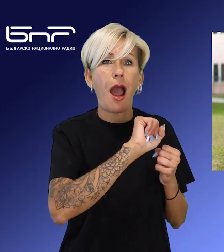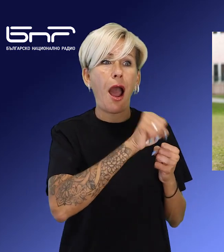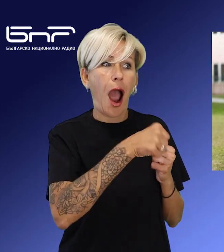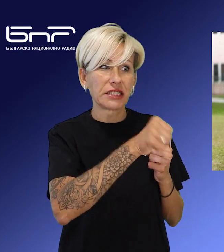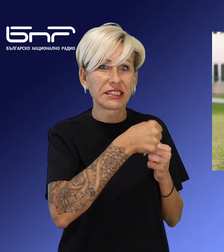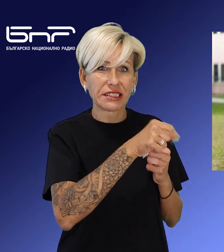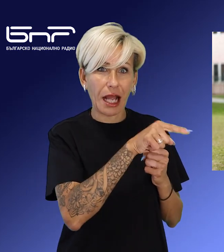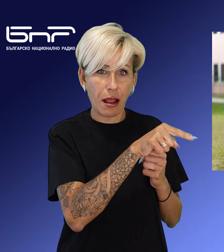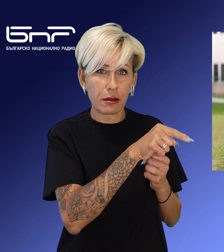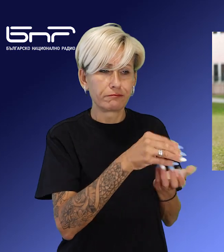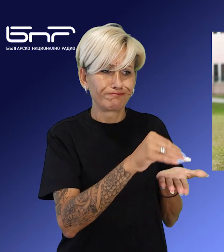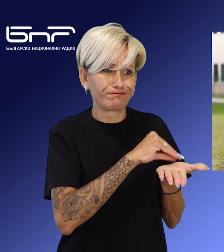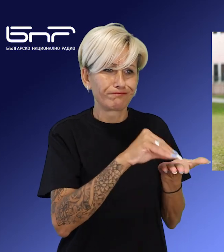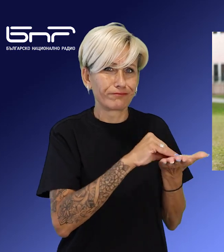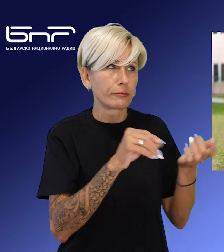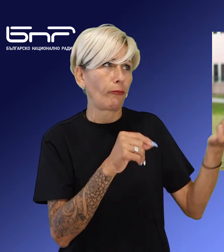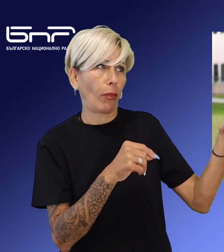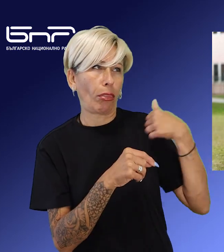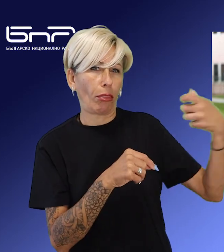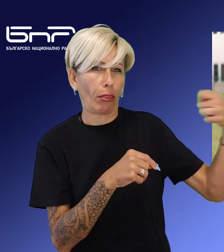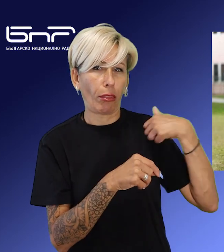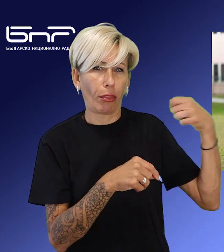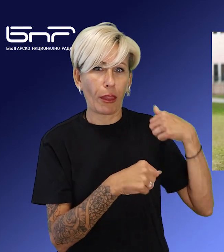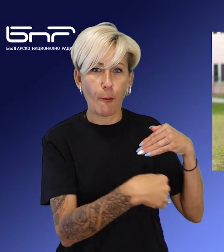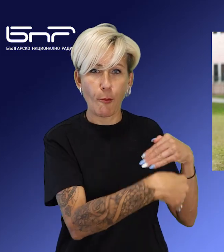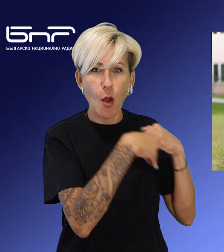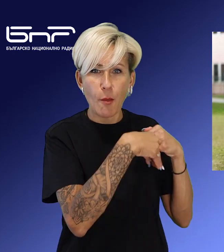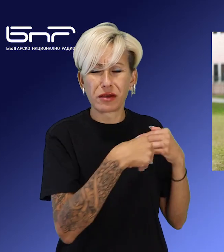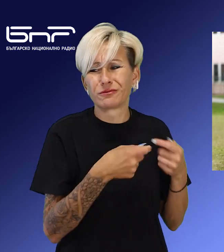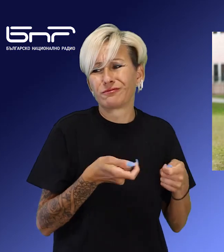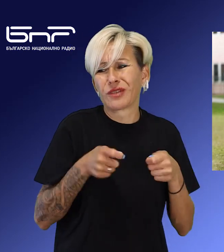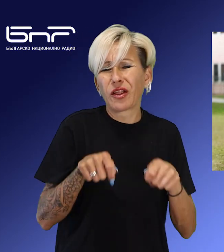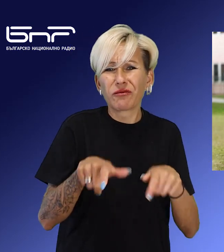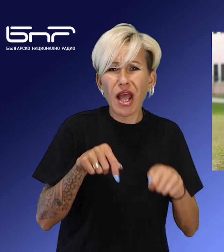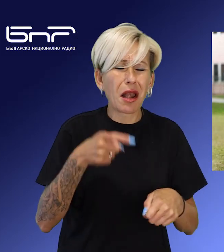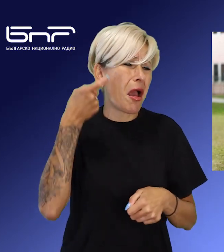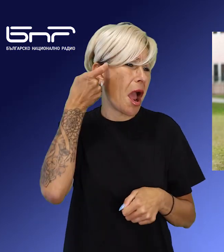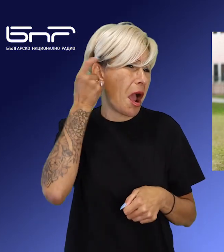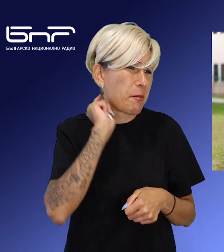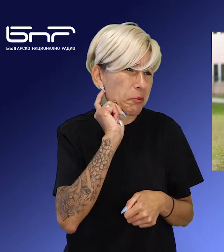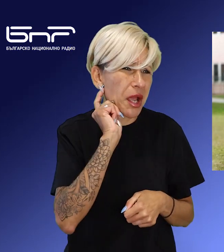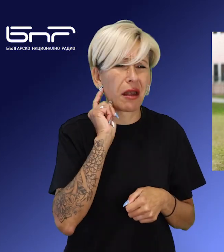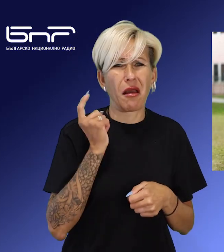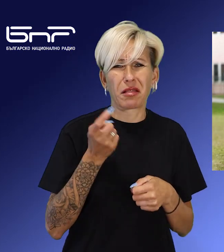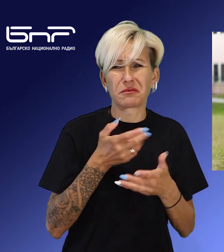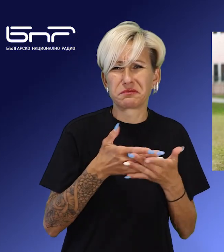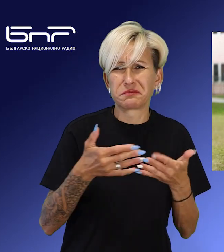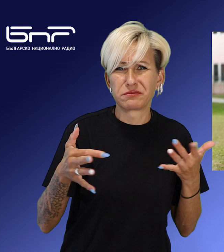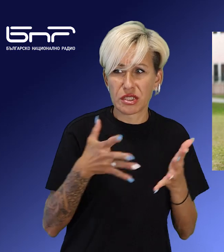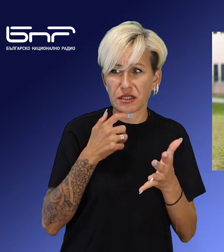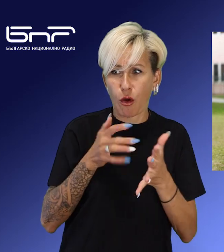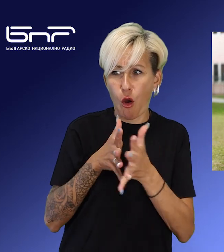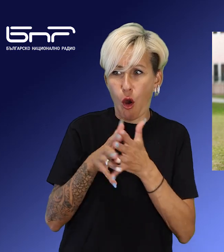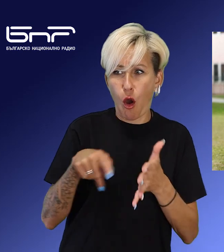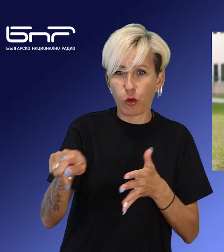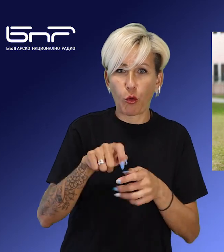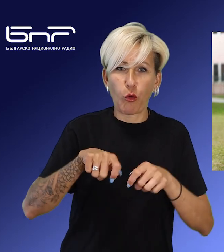отпускането на помощни средства, приспособления и медицински издалия за хора с увреждания, това за имболитни колицки,